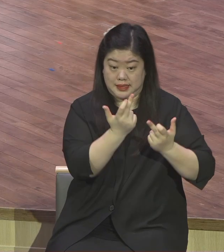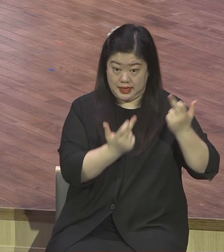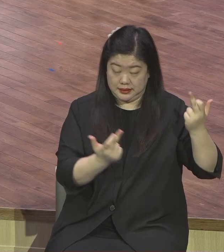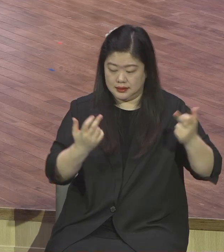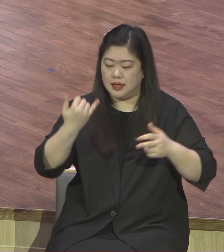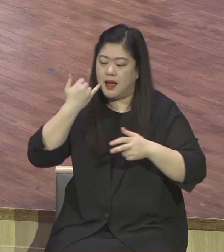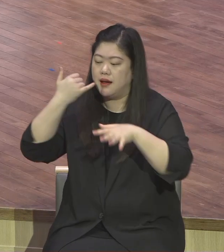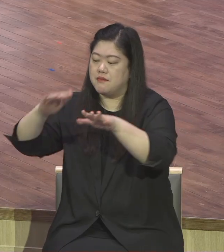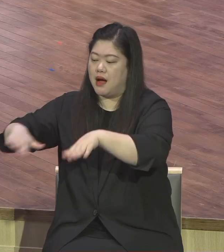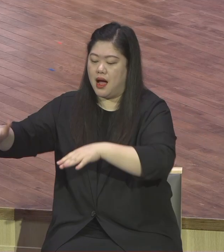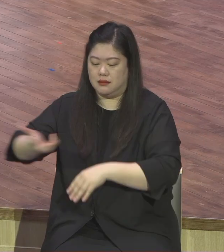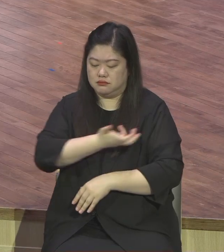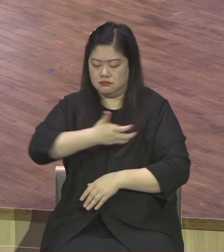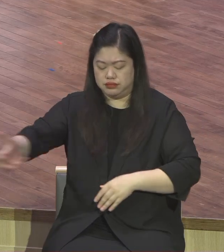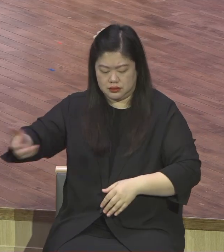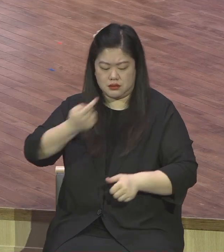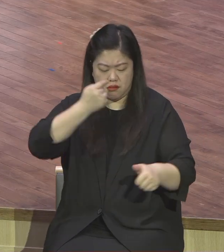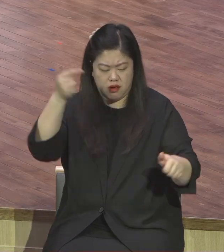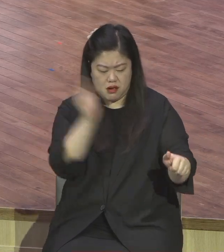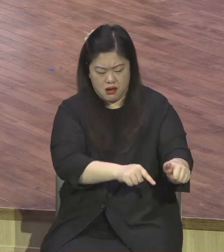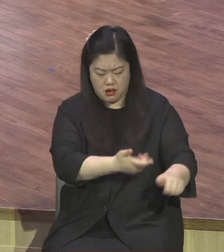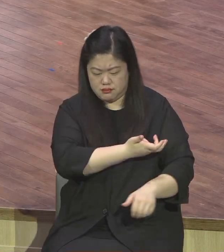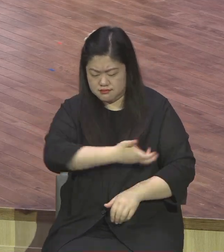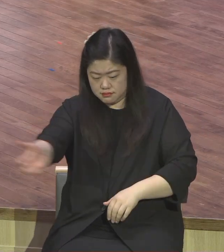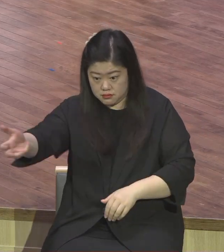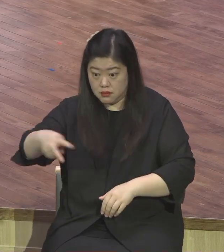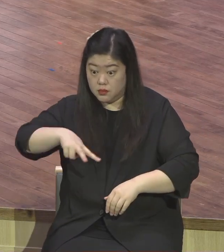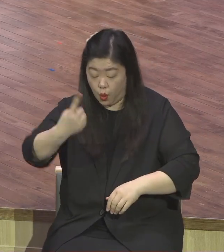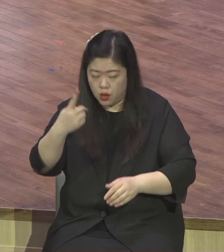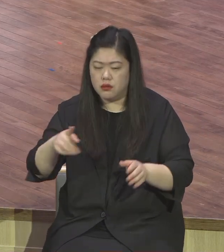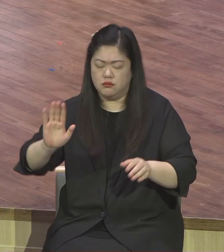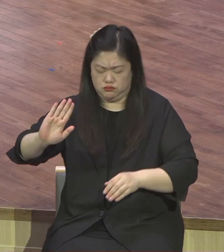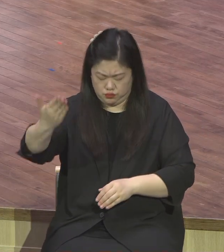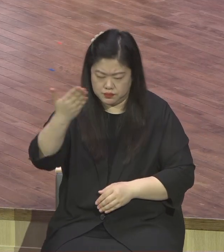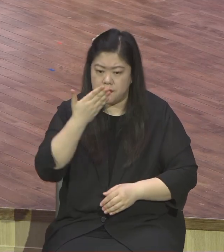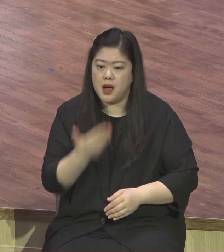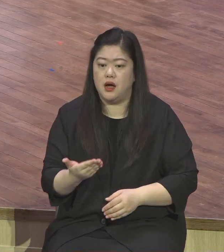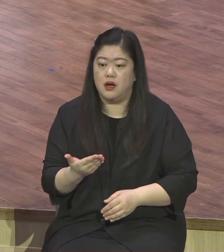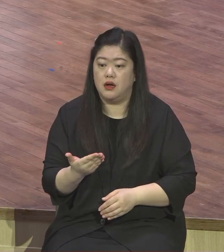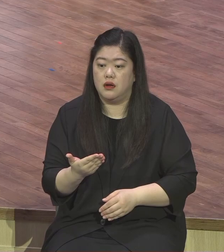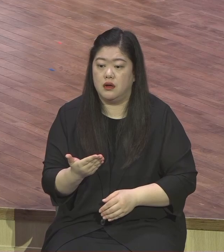믿음을 강조하죠 얼마나 믿느냐